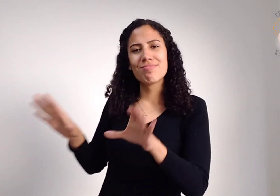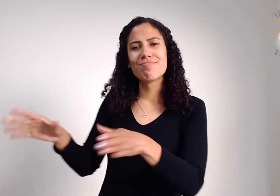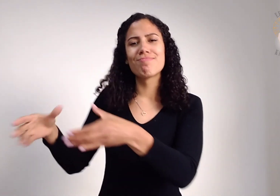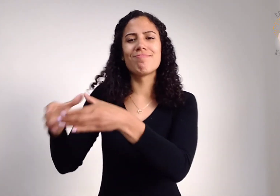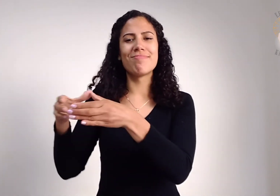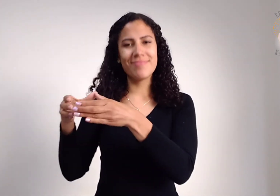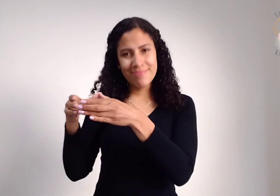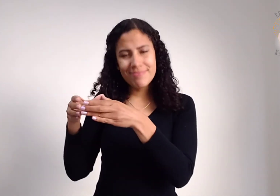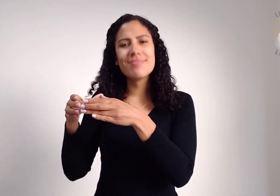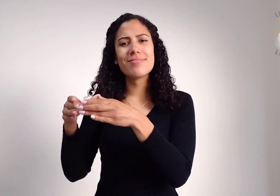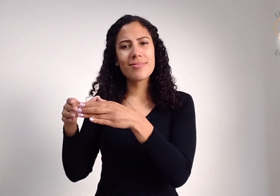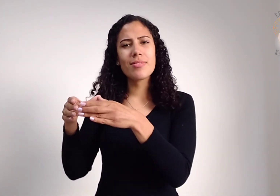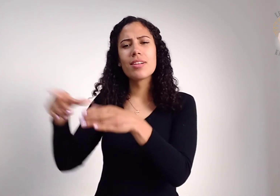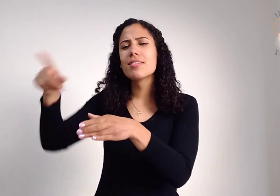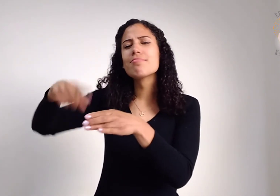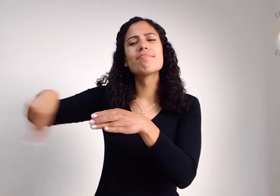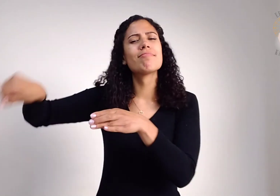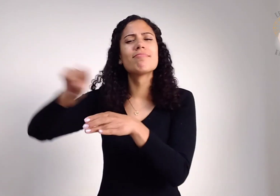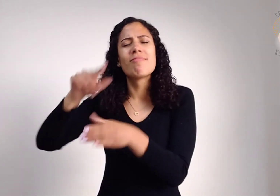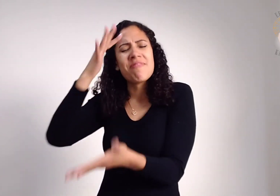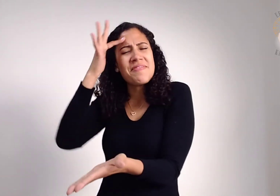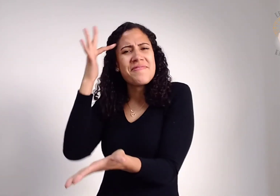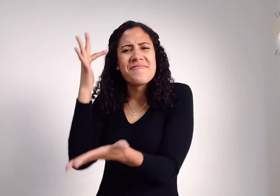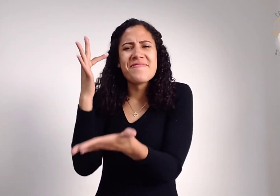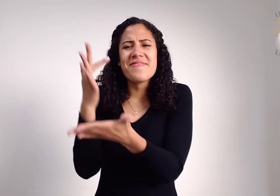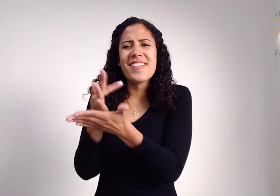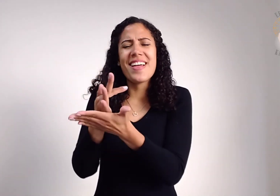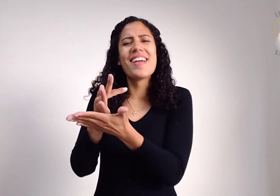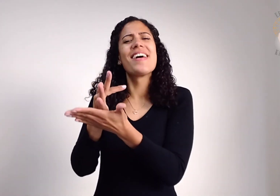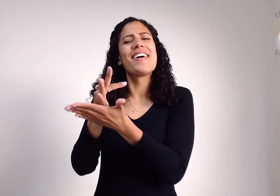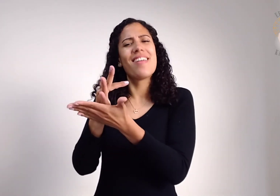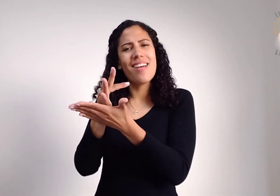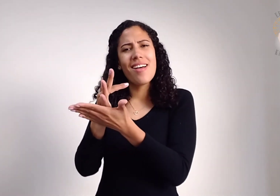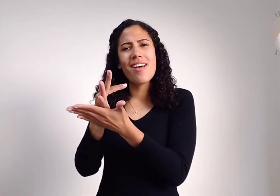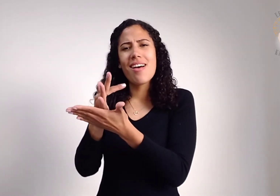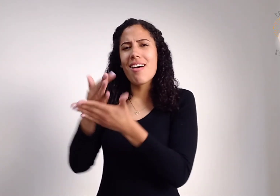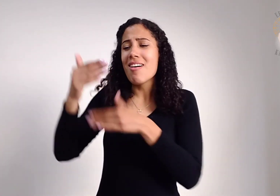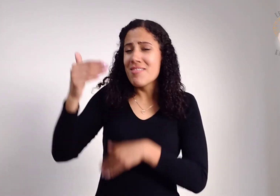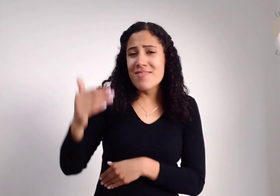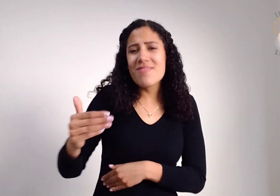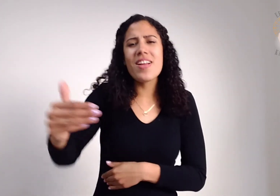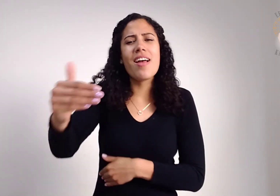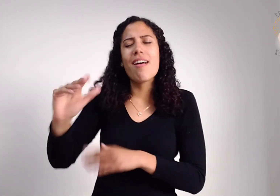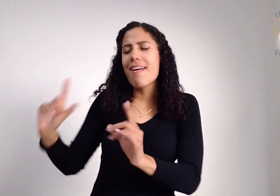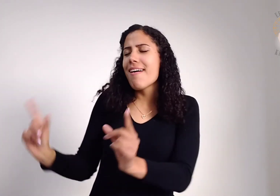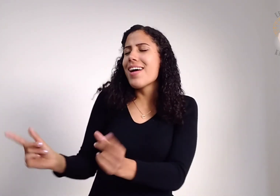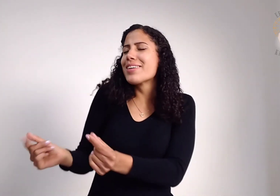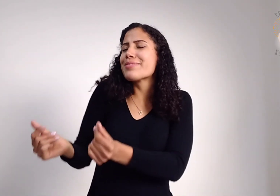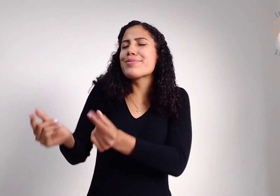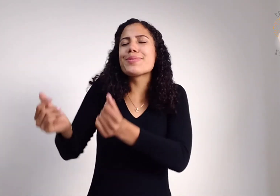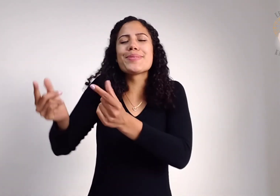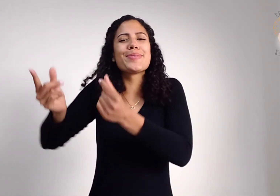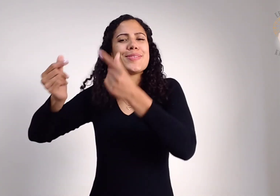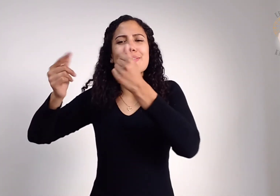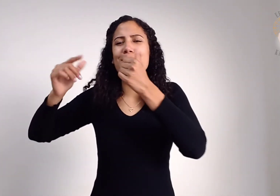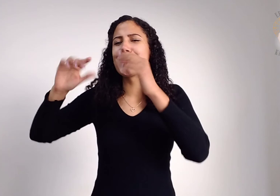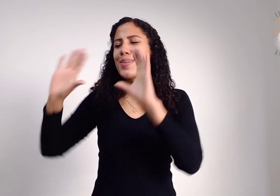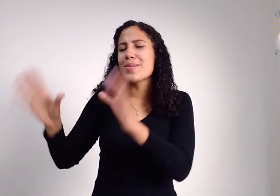Para serem ricos na fé E herdeiros